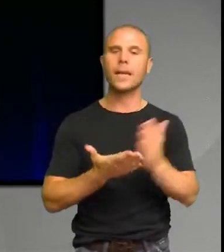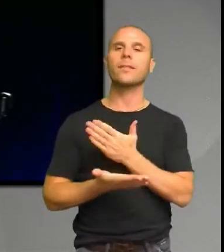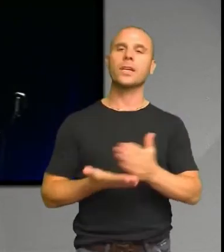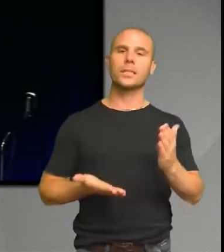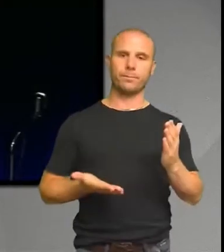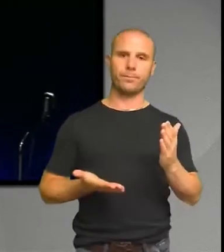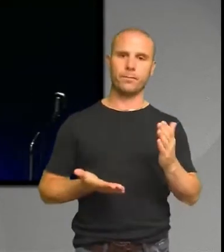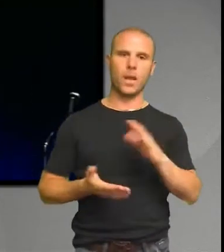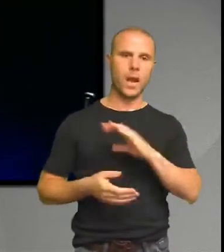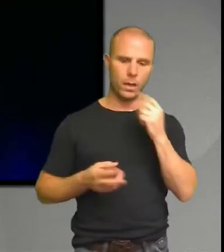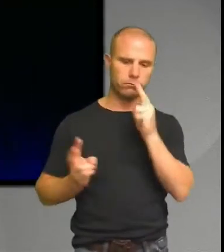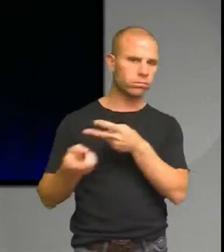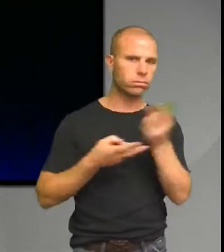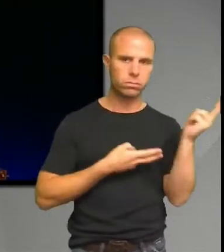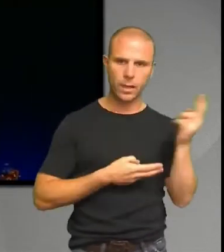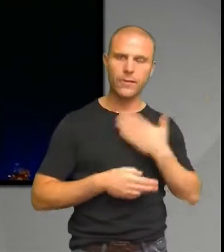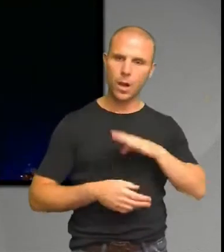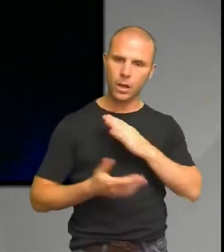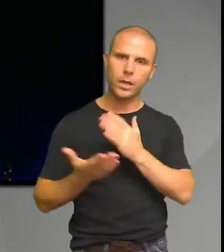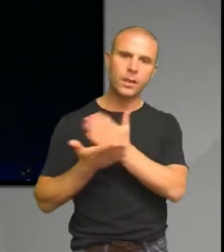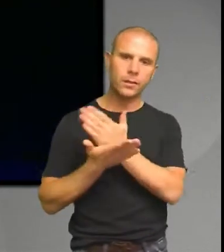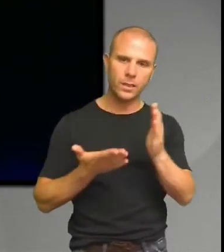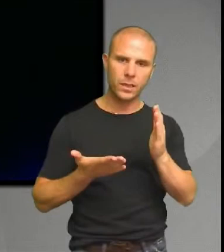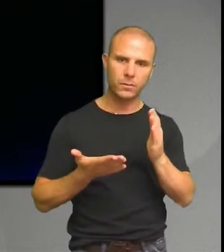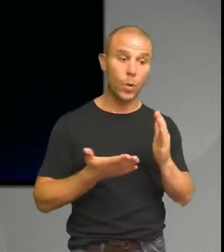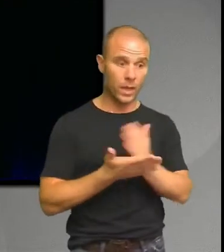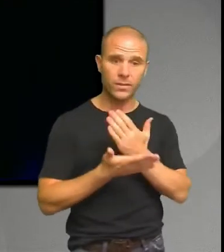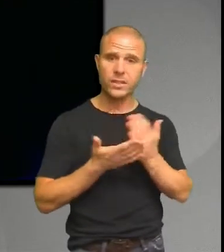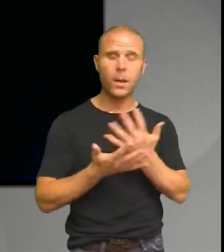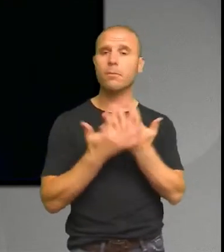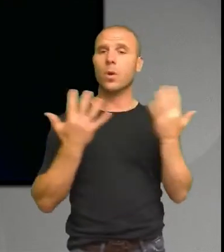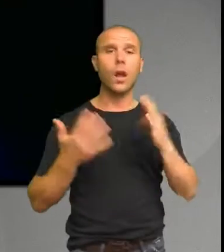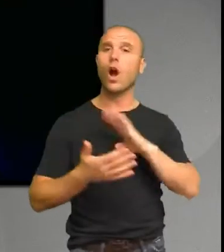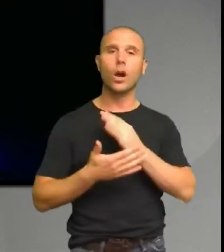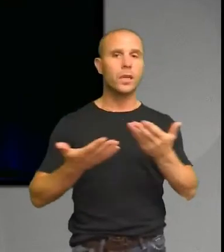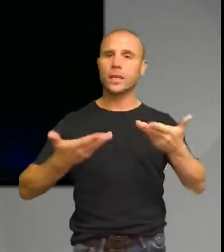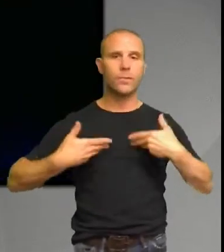Rättvisa förnekas en stor majoritet av jordbruksförfolkning på olika sätt.